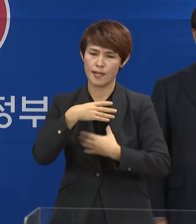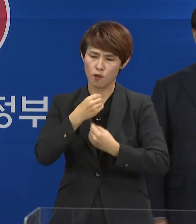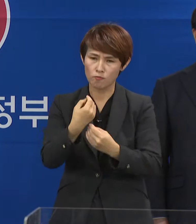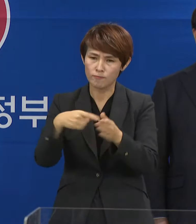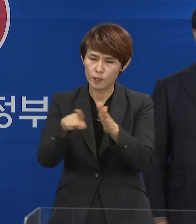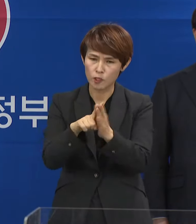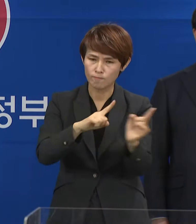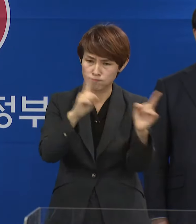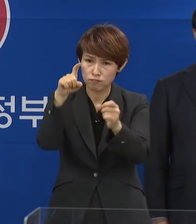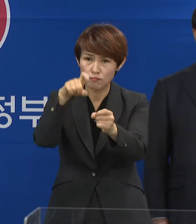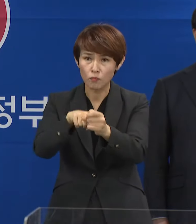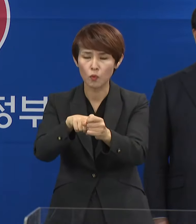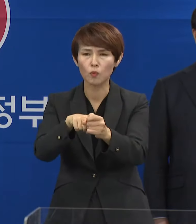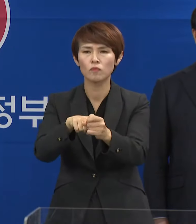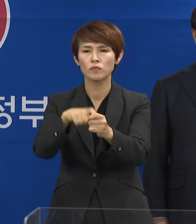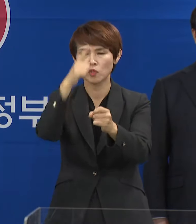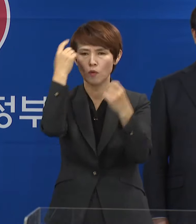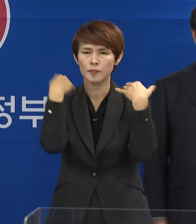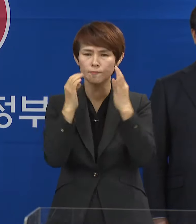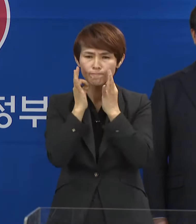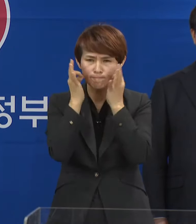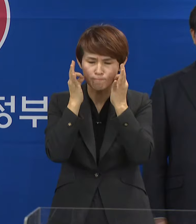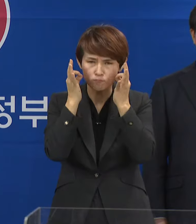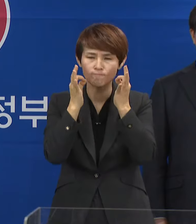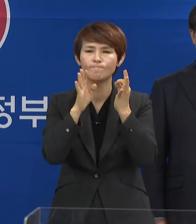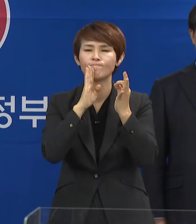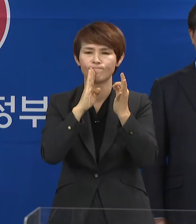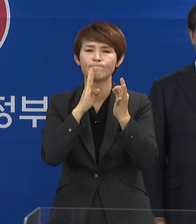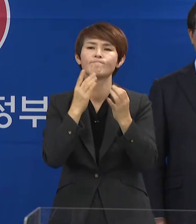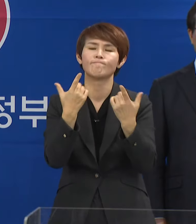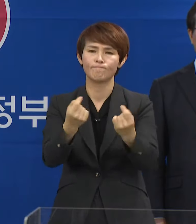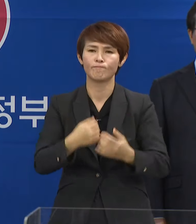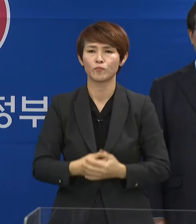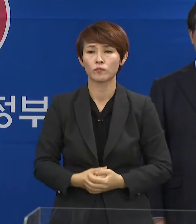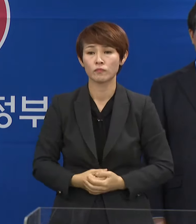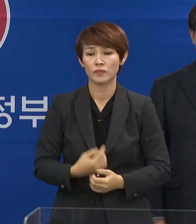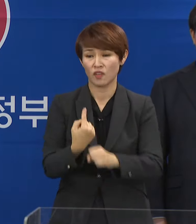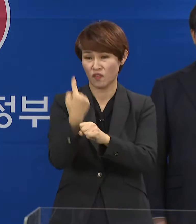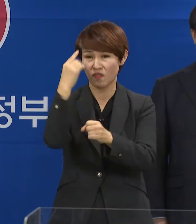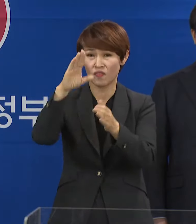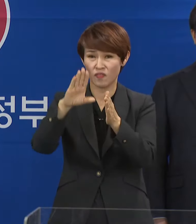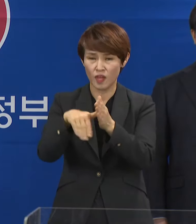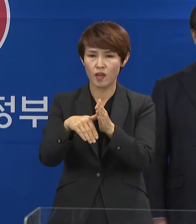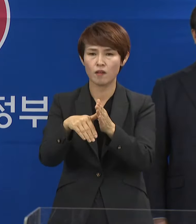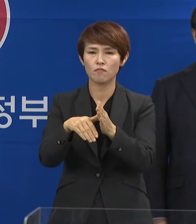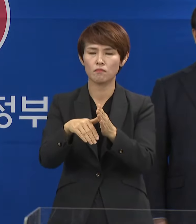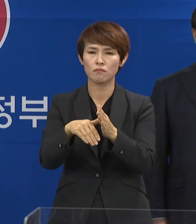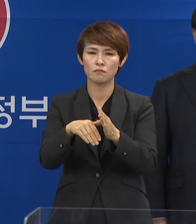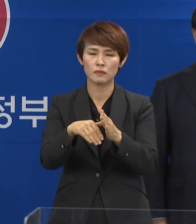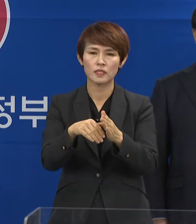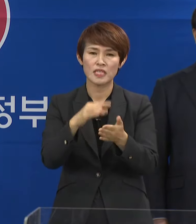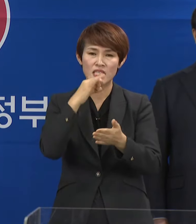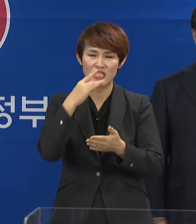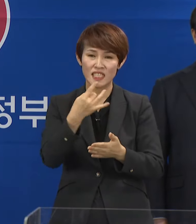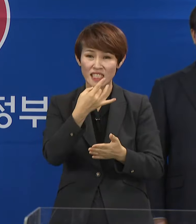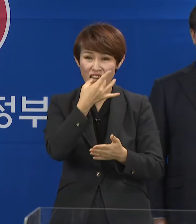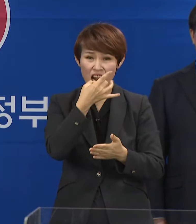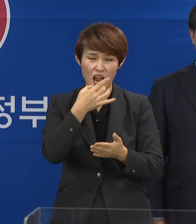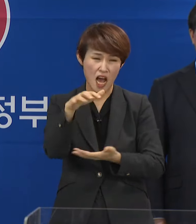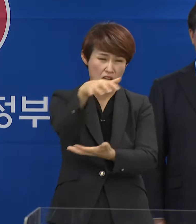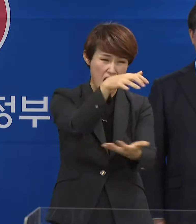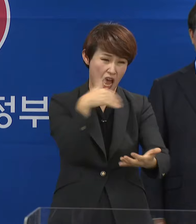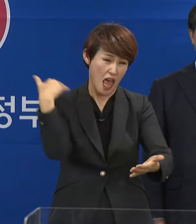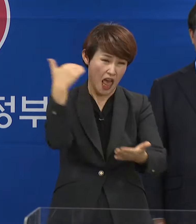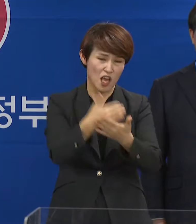균형 회복을 위한 우리 정부의 의지는 확고합니다. 지난해에도 역대 수확기 최대 물량인